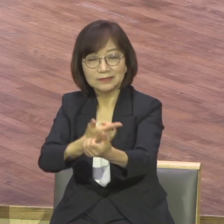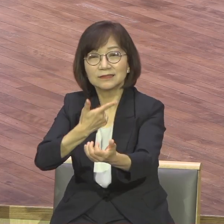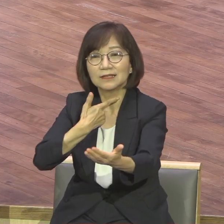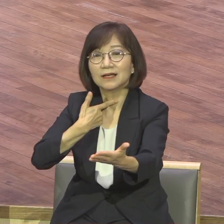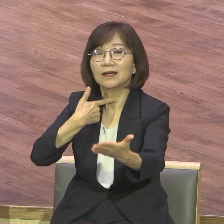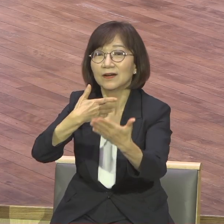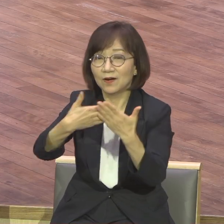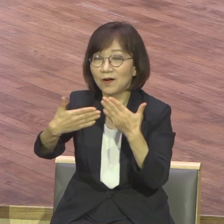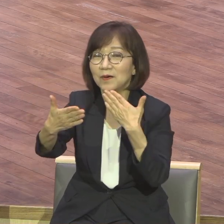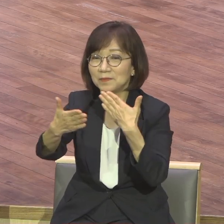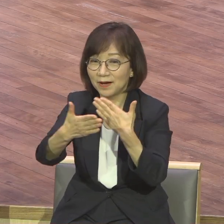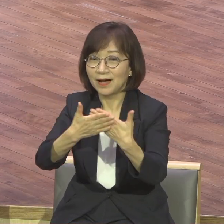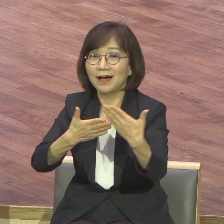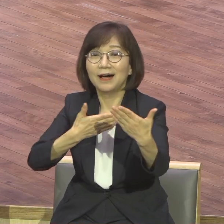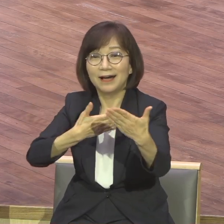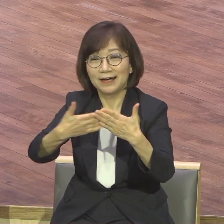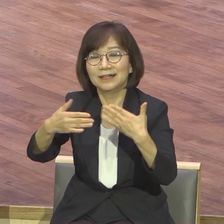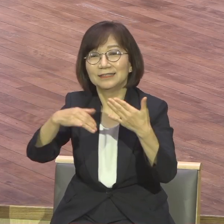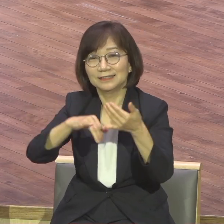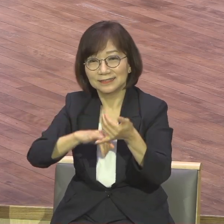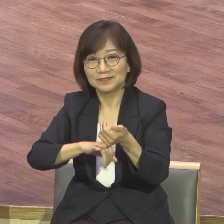채용하리라